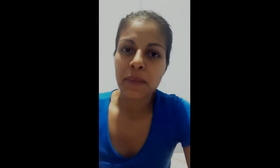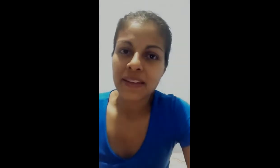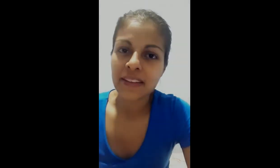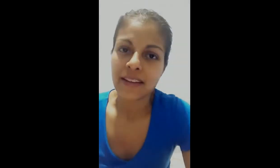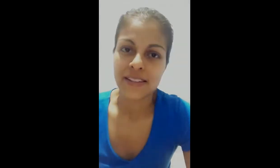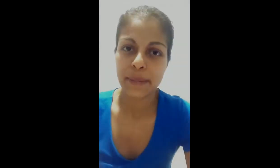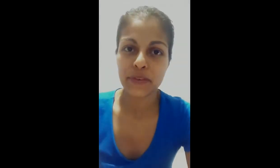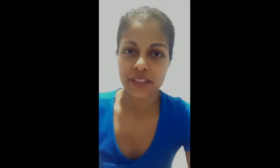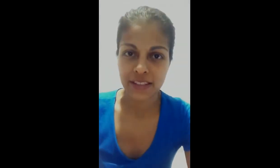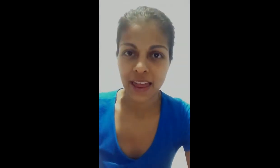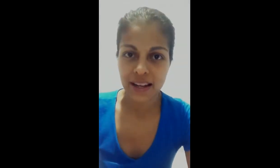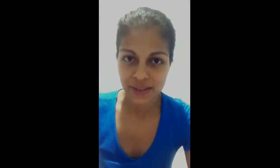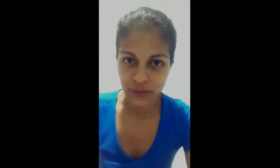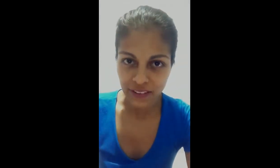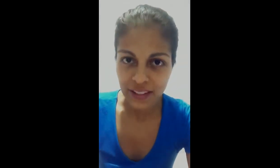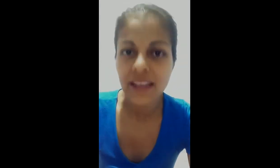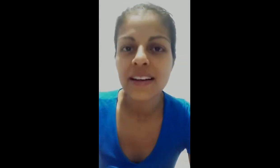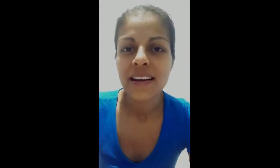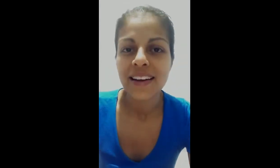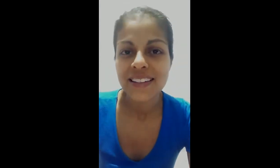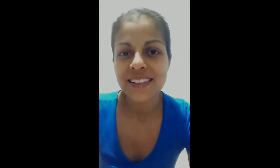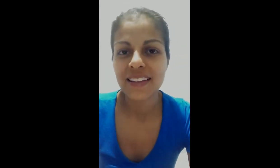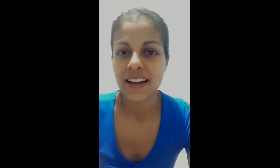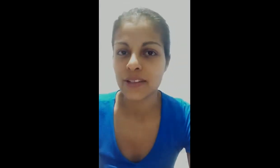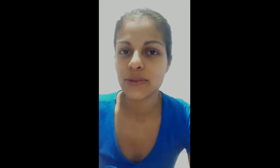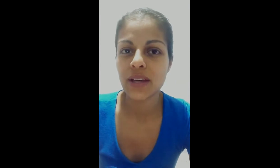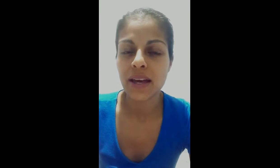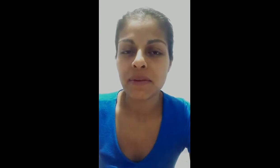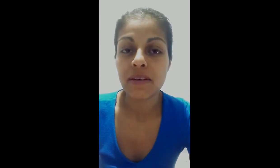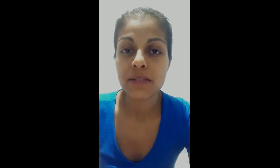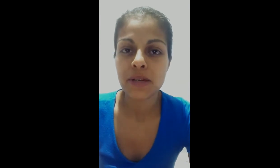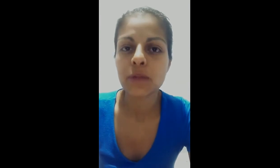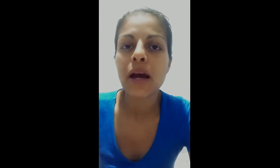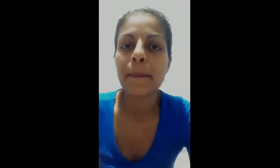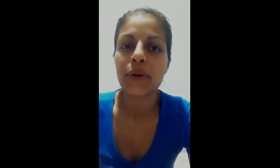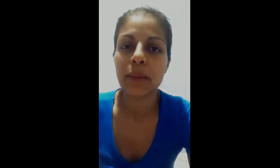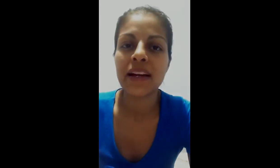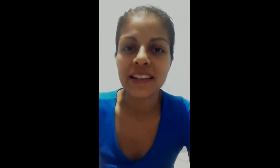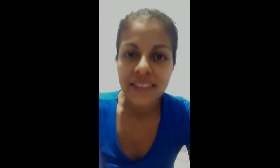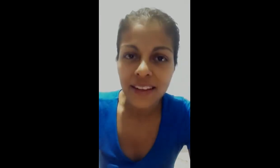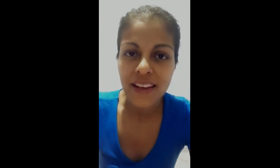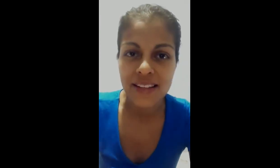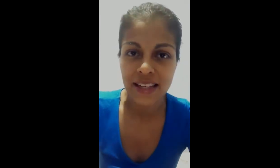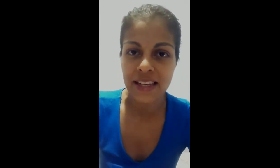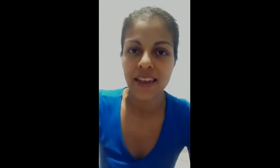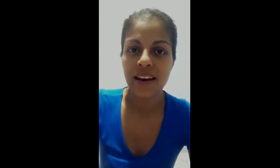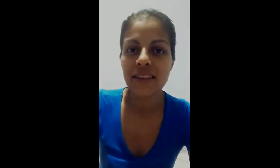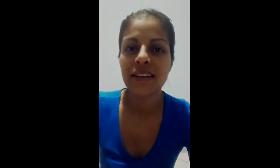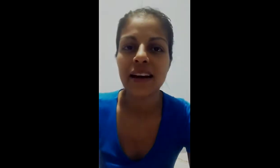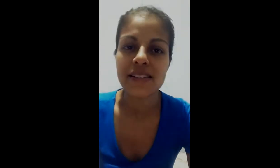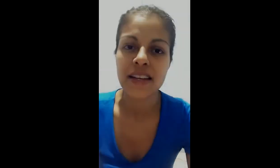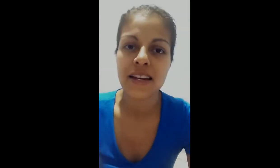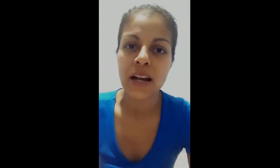se me viene a mi mente es la profecía de la segunda venida Esta ayuda en mi vida espiritual porque me orienta a seguir